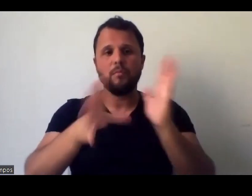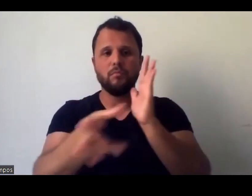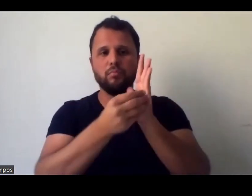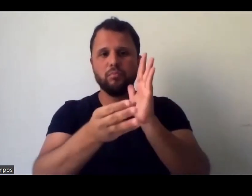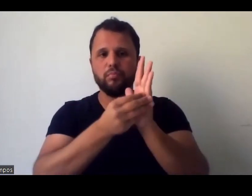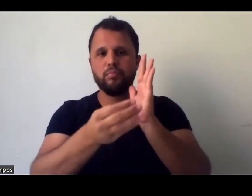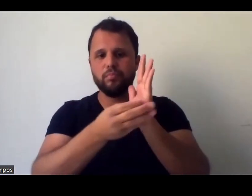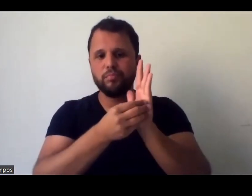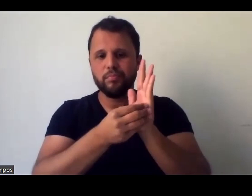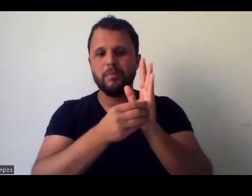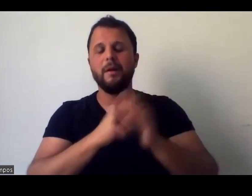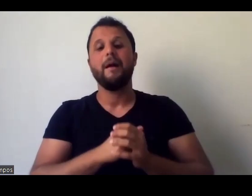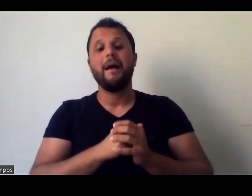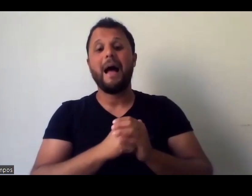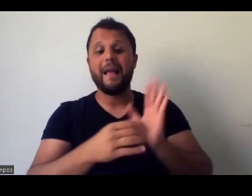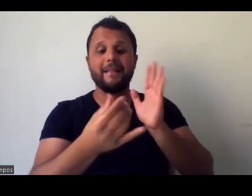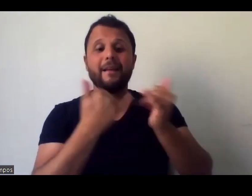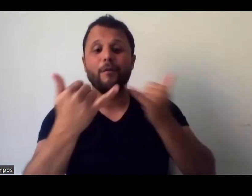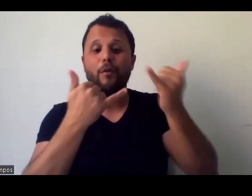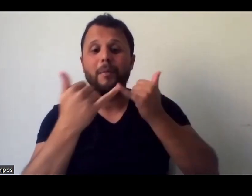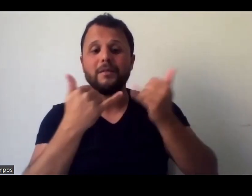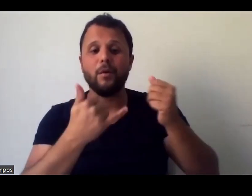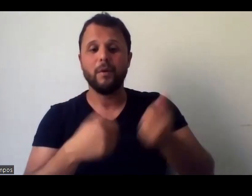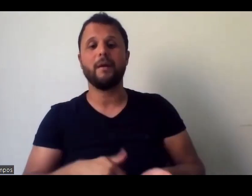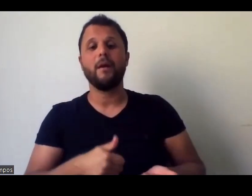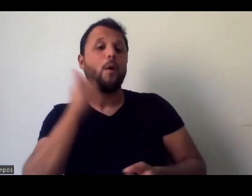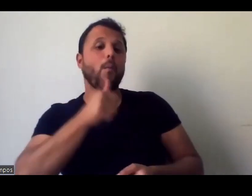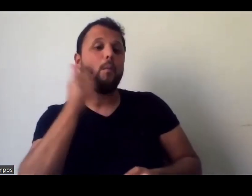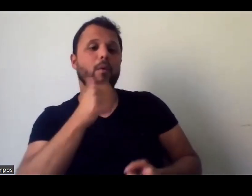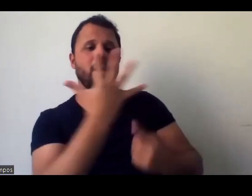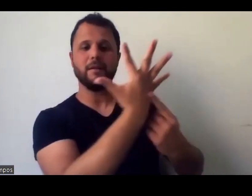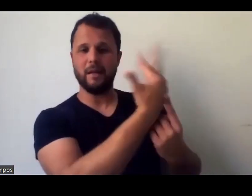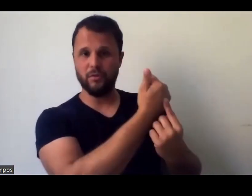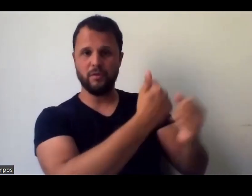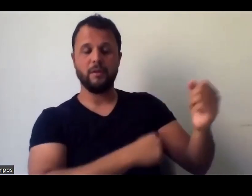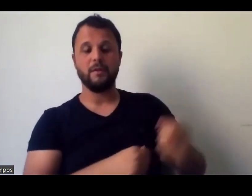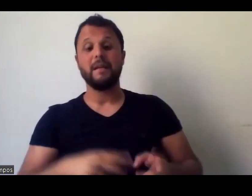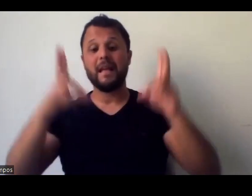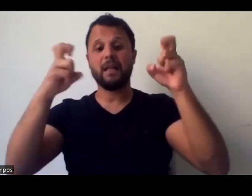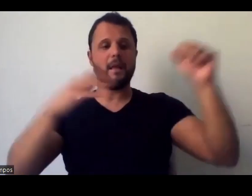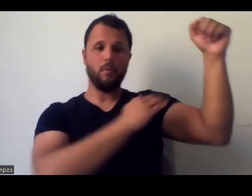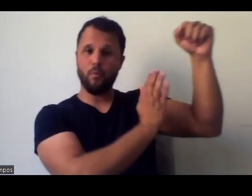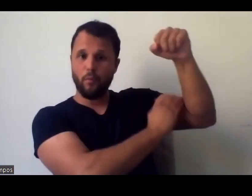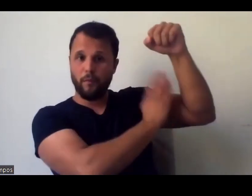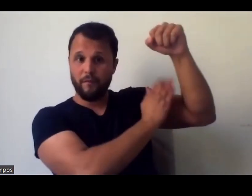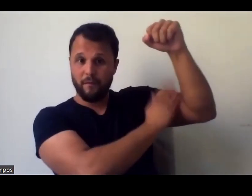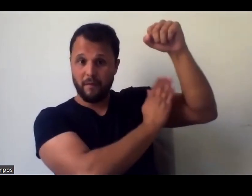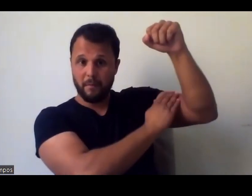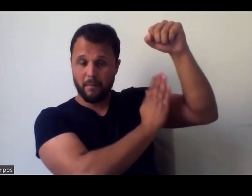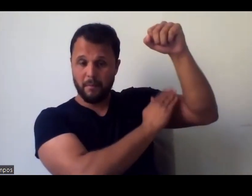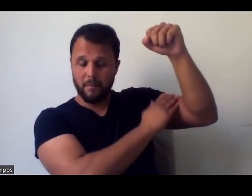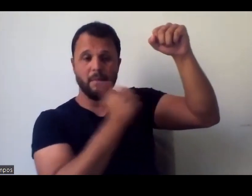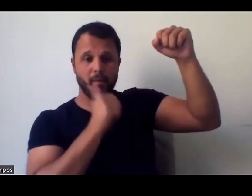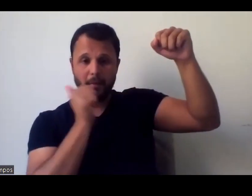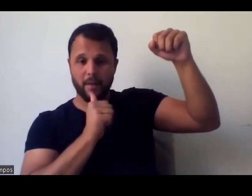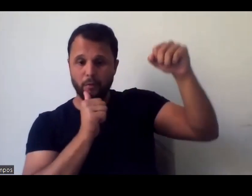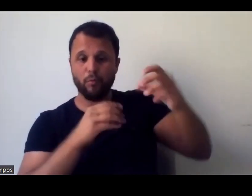feminismo e arte, né, ou seja, mulheres artistas, mas também sobre temas do feminismo na arte. Por quê? Porque quando a gente vai